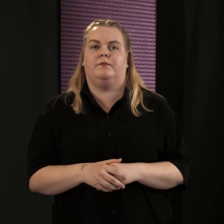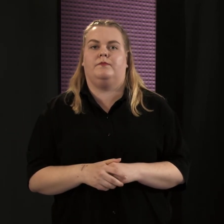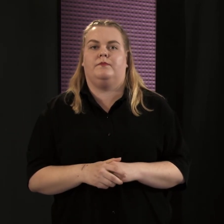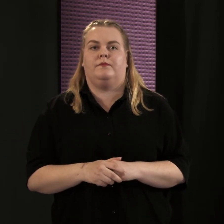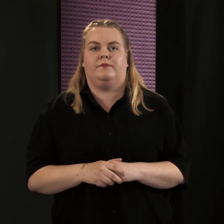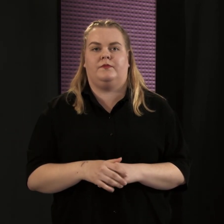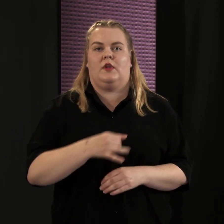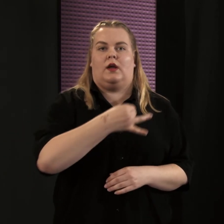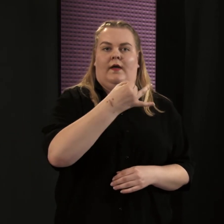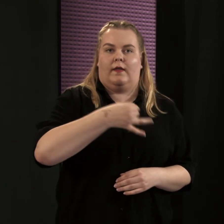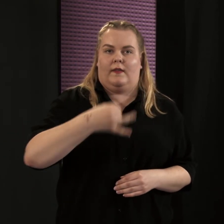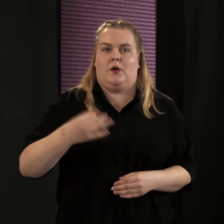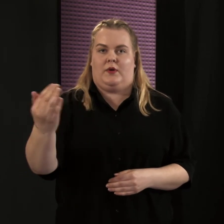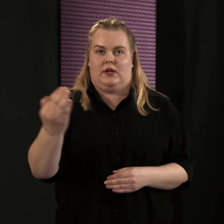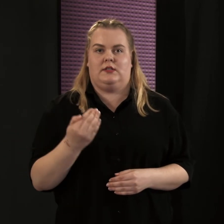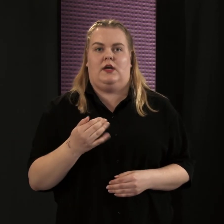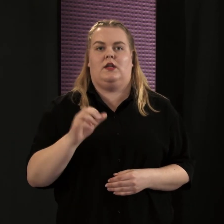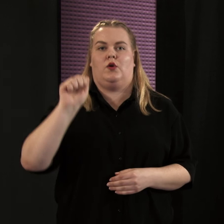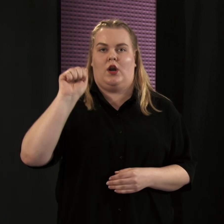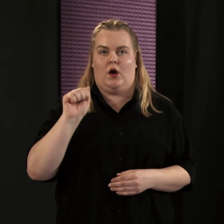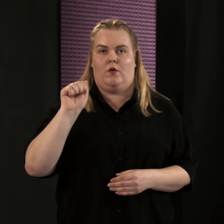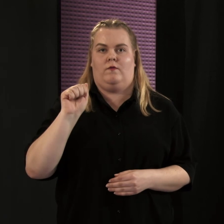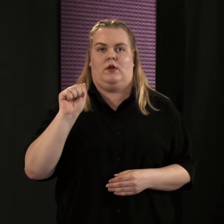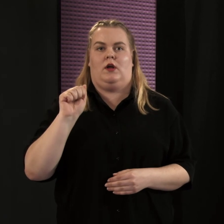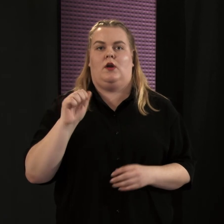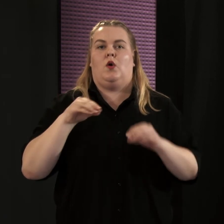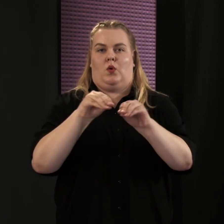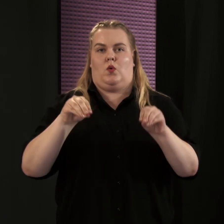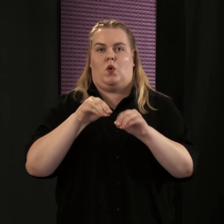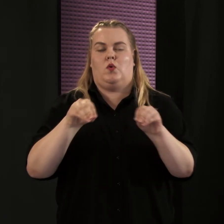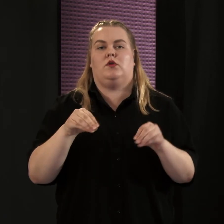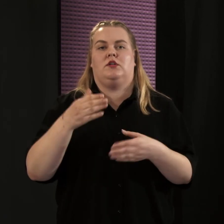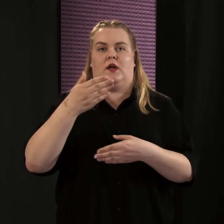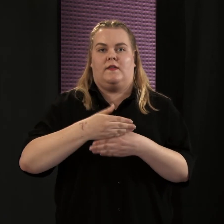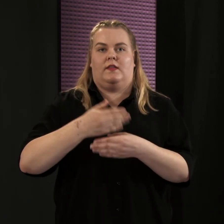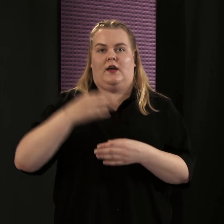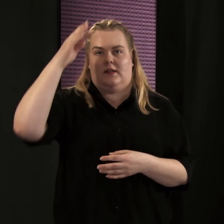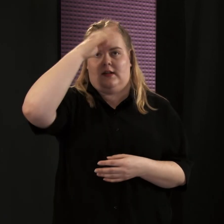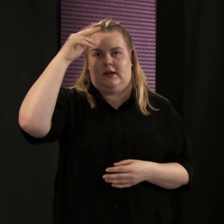Tamperelaislähtöinen Auvinen on koulutukseltaan teatteritieteen kandidaatti.